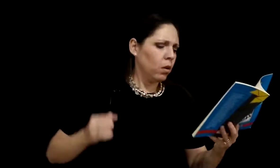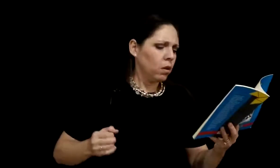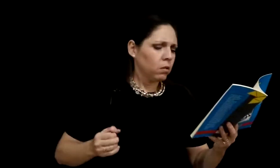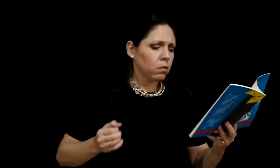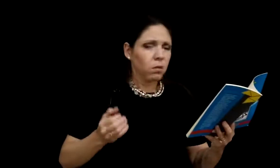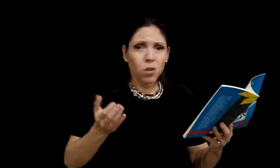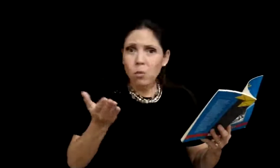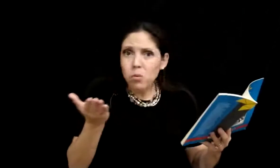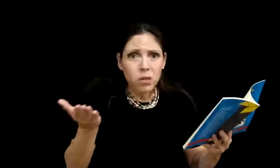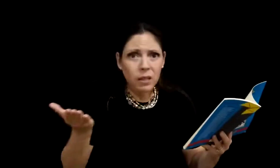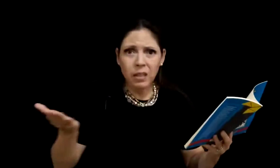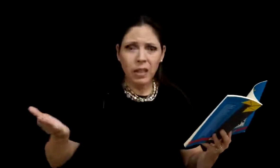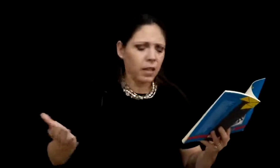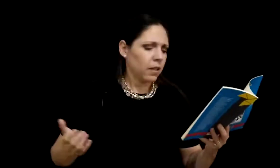como usted quiere.